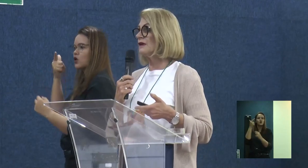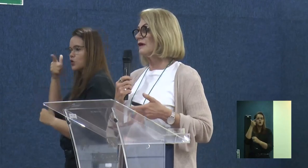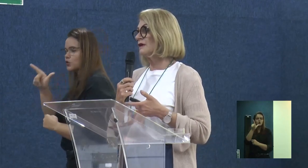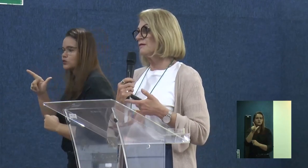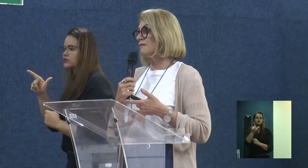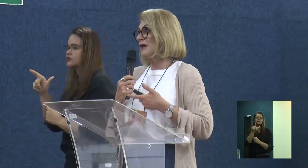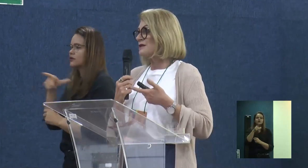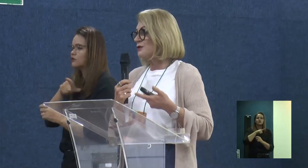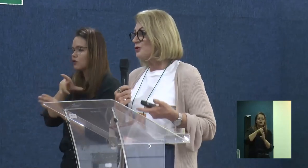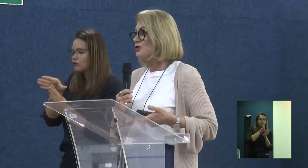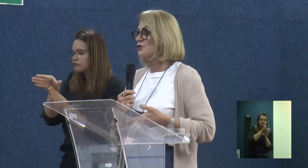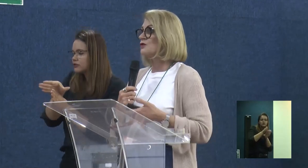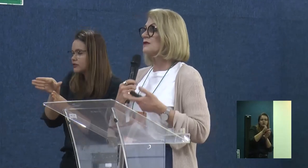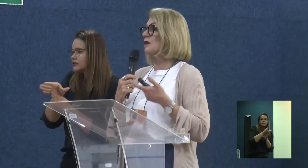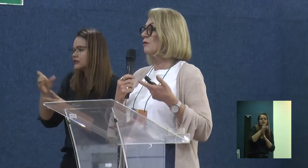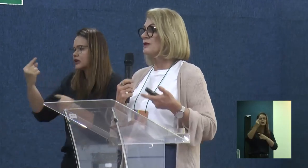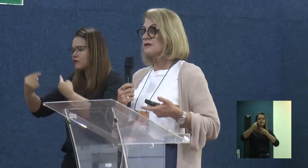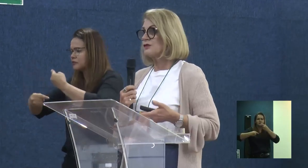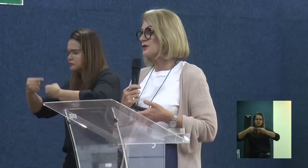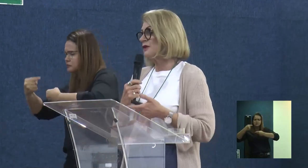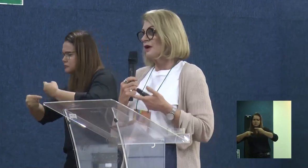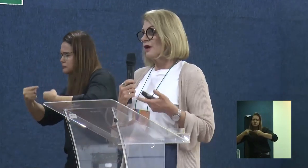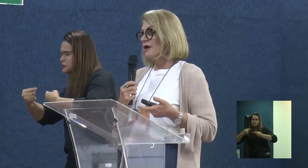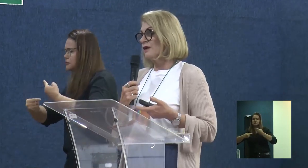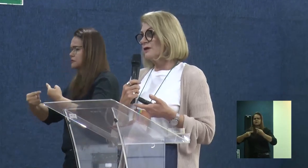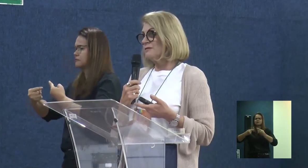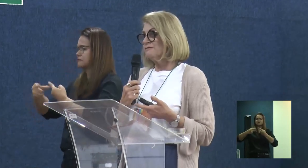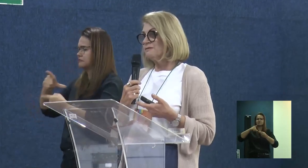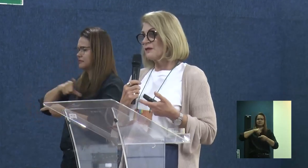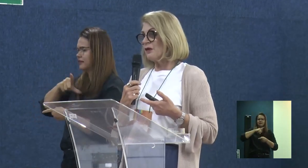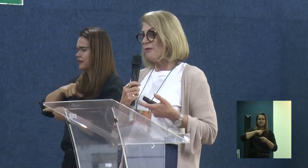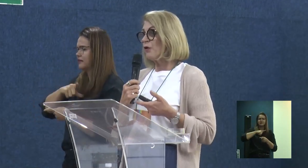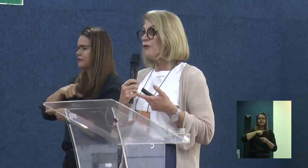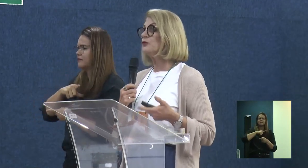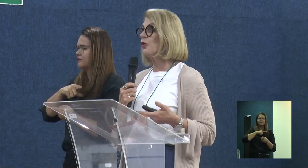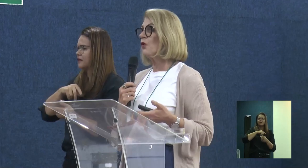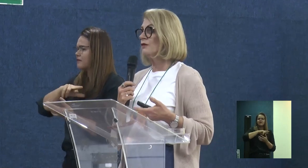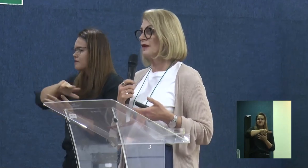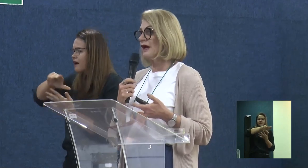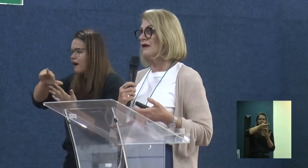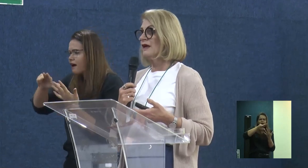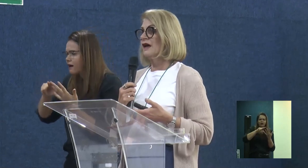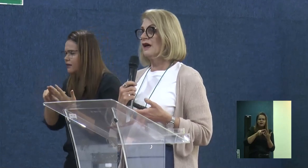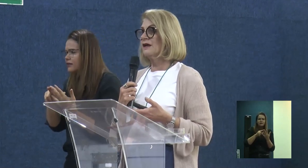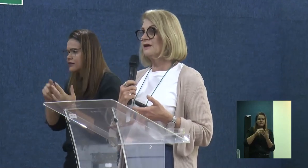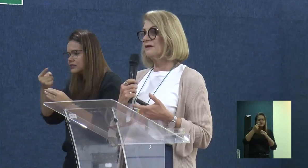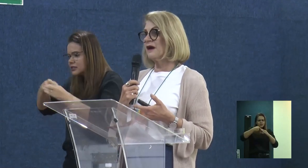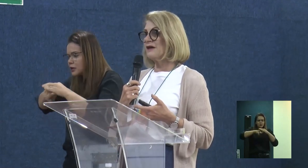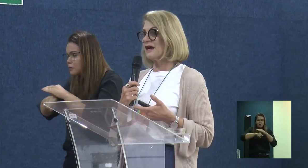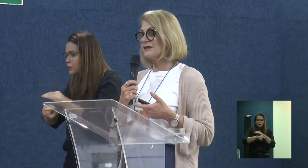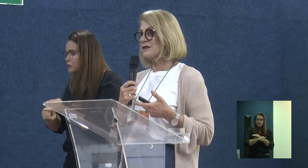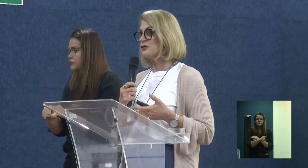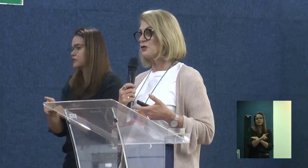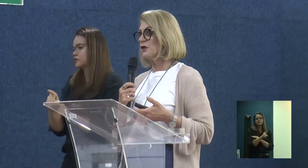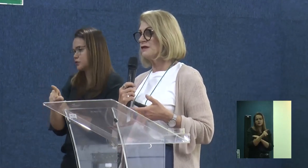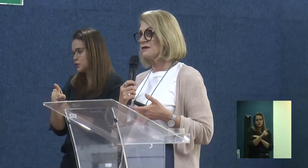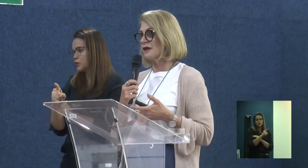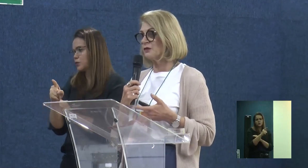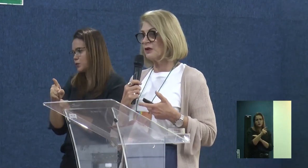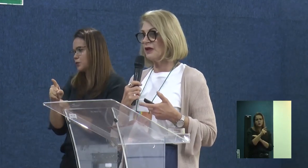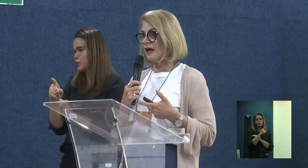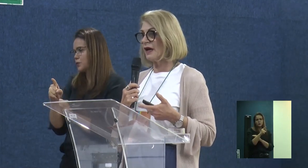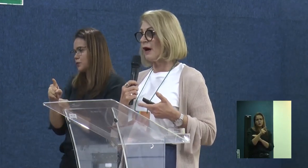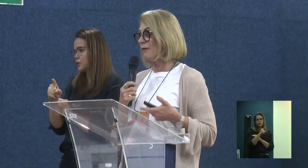pôde ter bastante discussão, bastante aprofundou, né, as